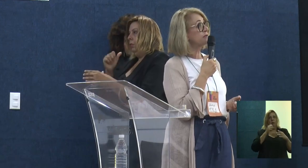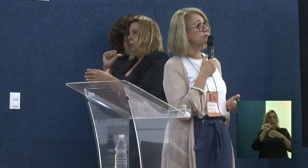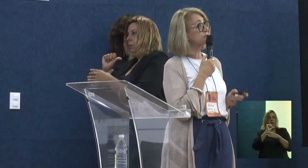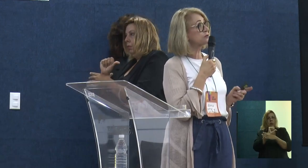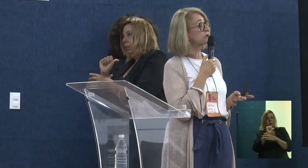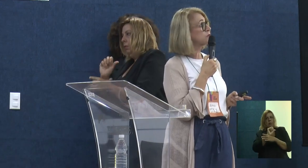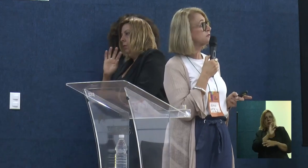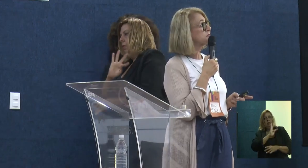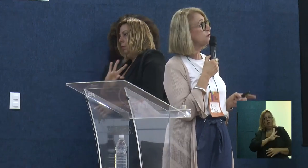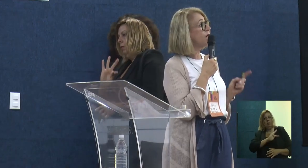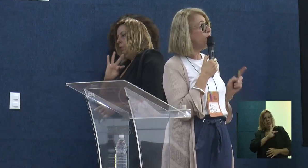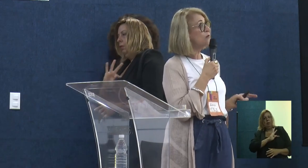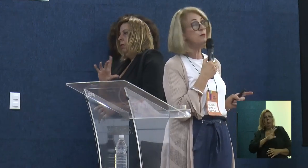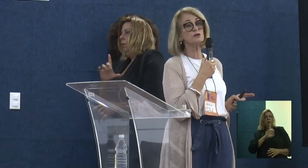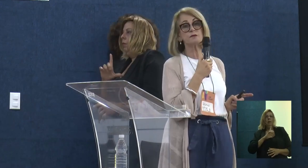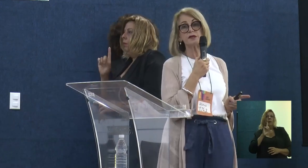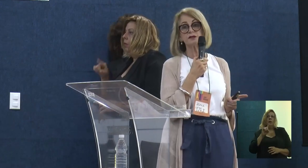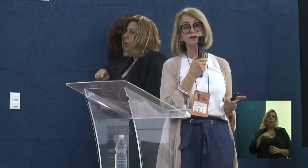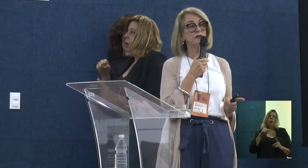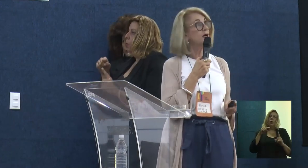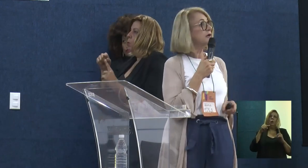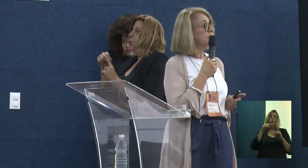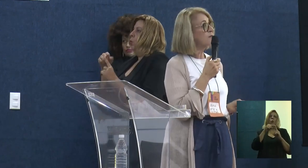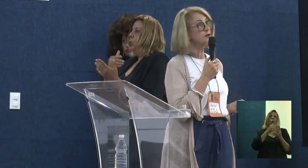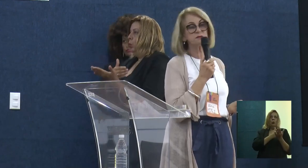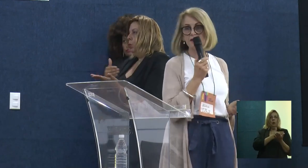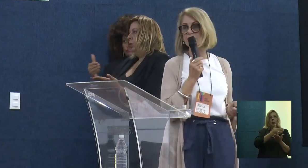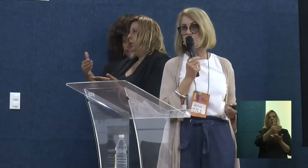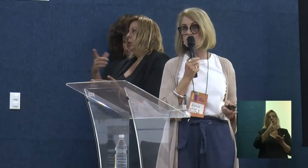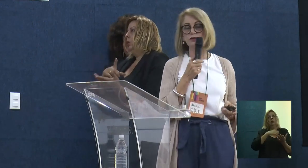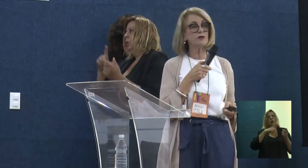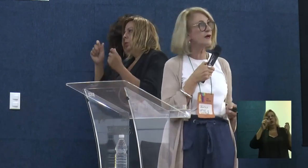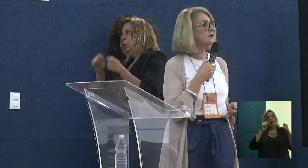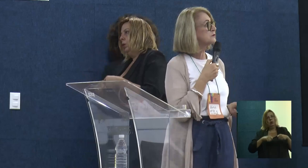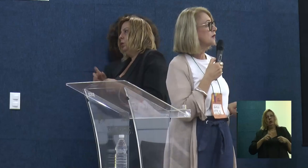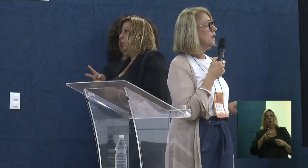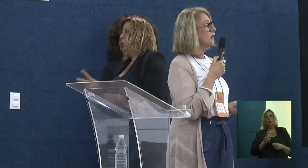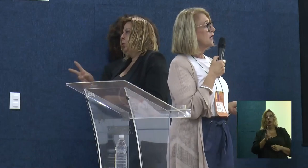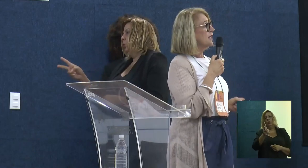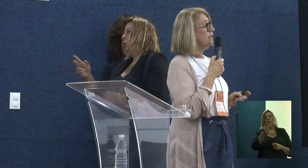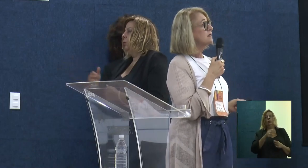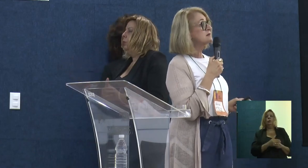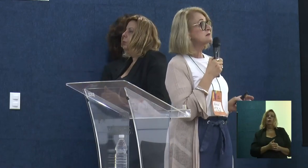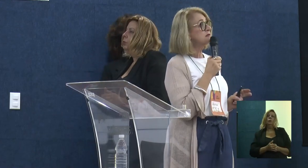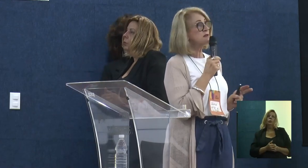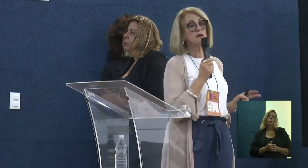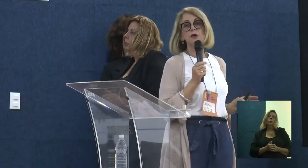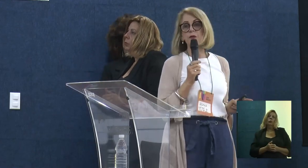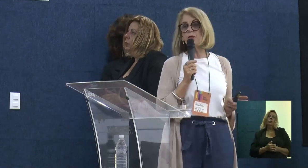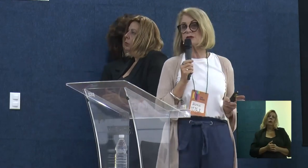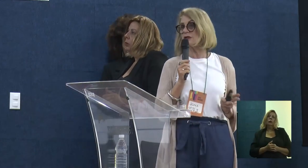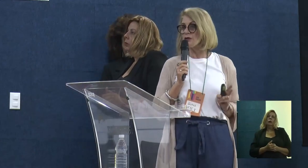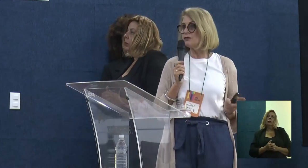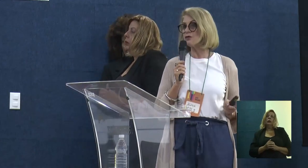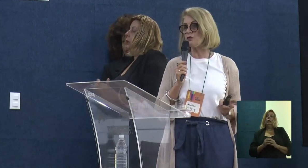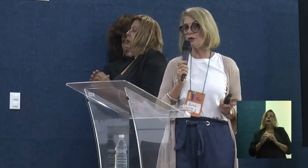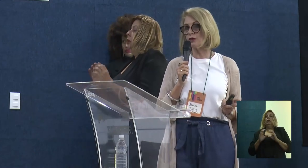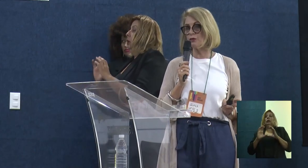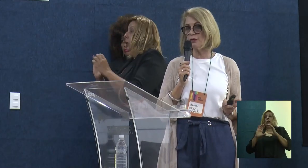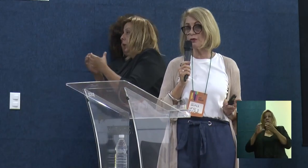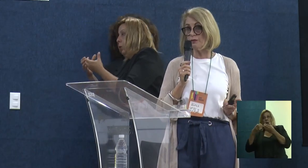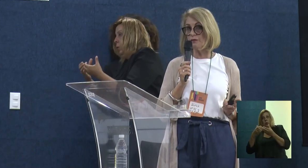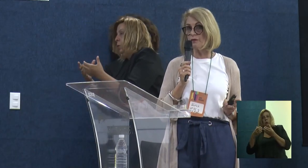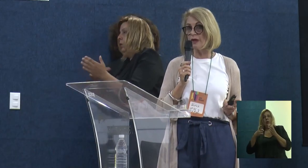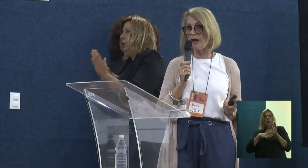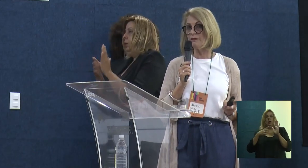técnica em comunidade da região de atuação é o ponto de partida e a possibilidade de continuidade. Cada residência tem uma proposta, não